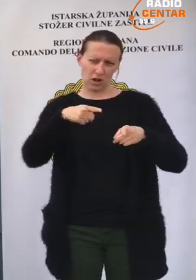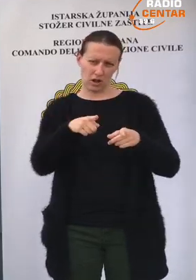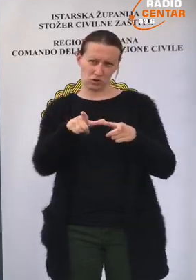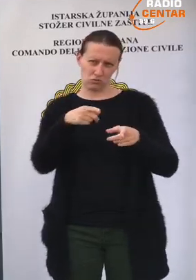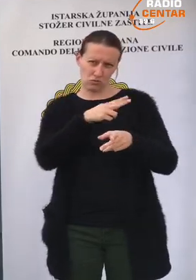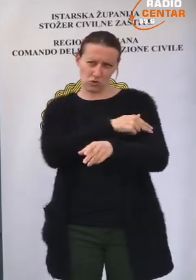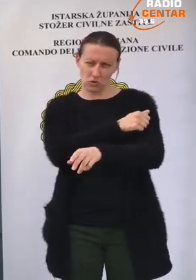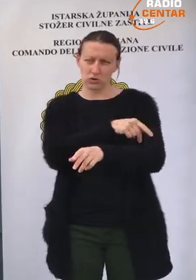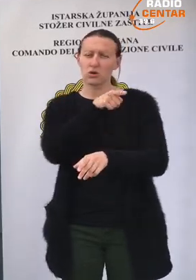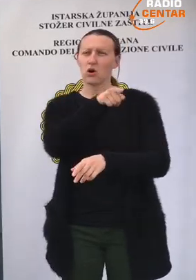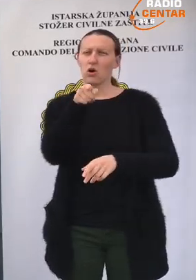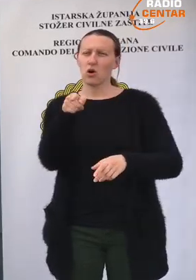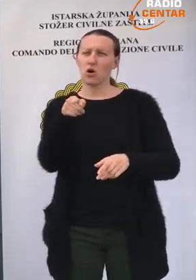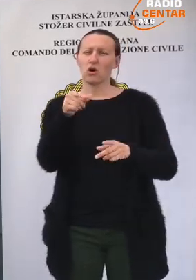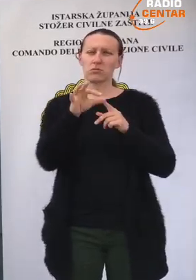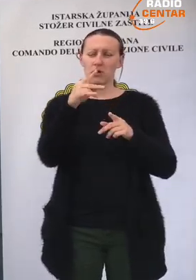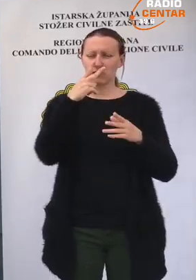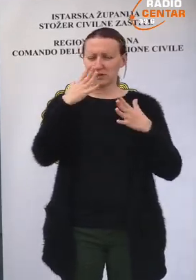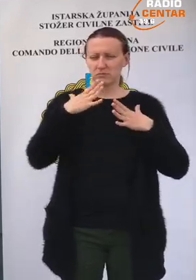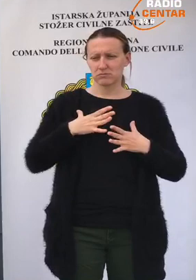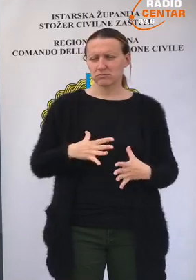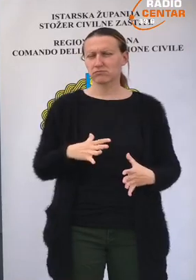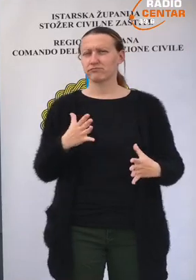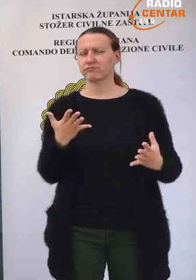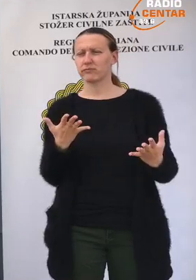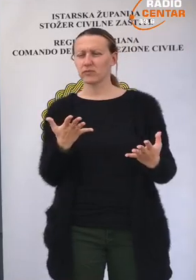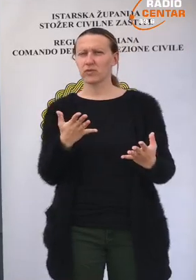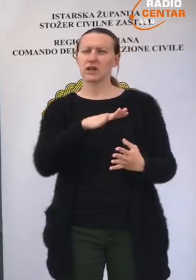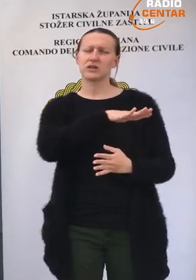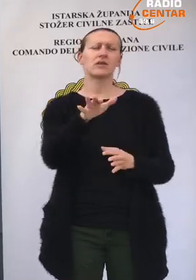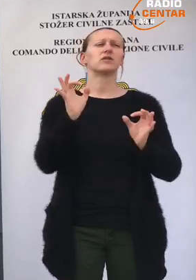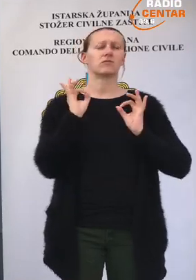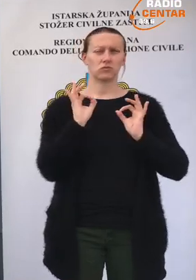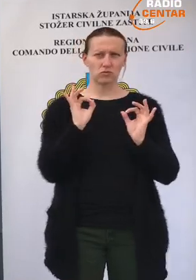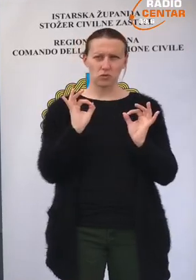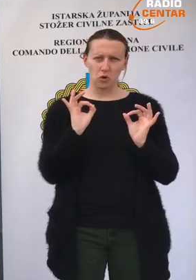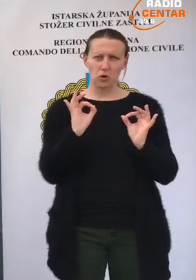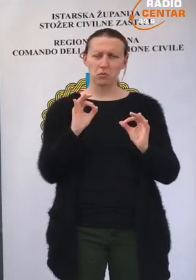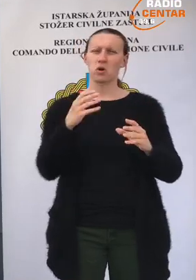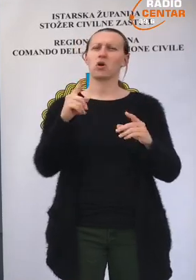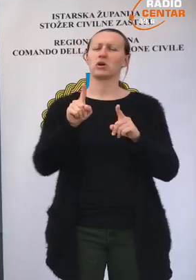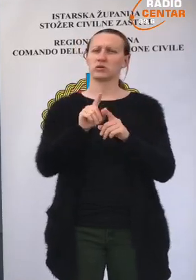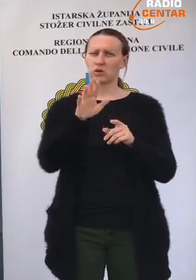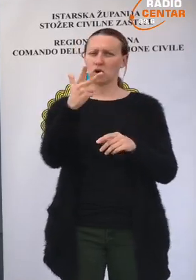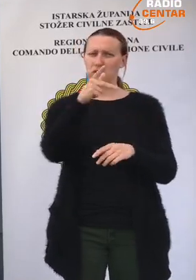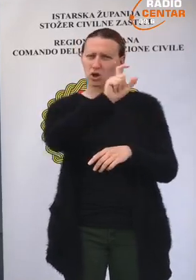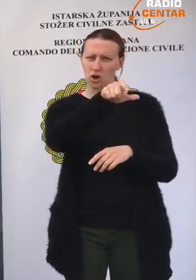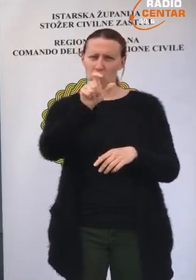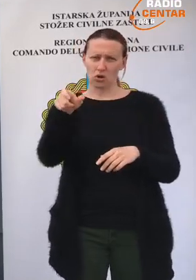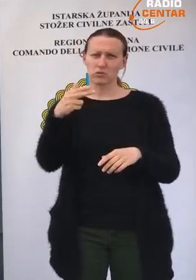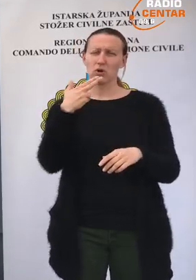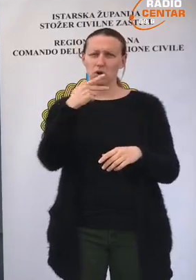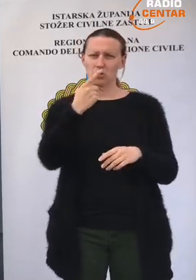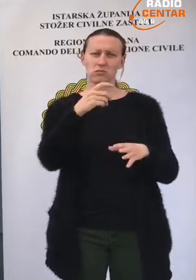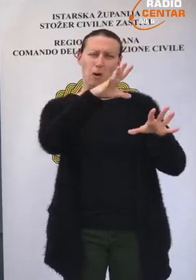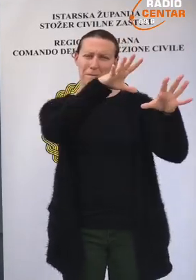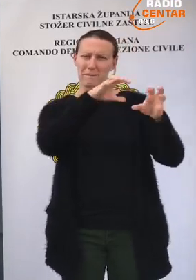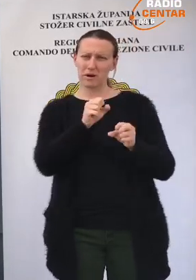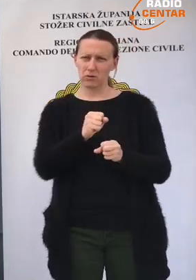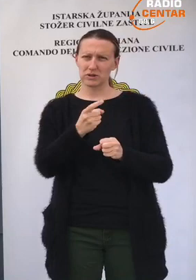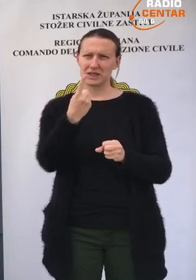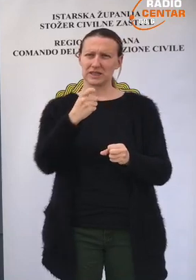u općoj bolnici Pula, oni su po tim vitalnim funkcijama svi stabilni, uključivo troje pacijenata koje smo